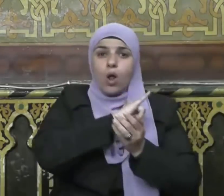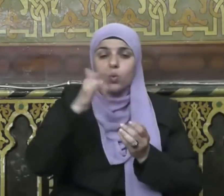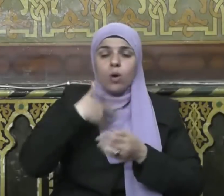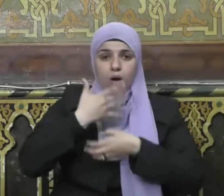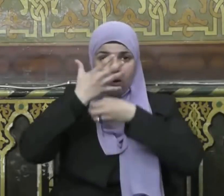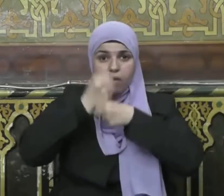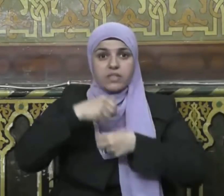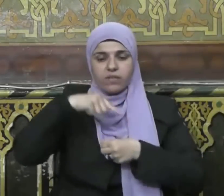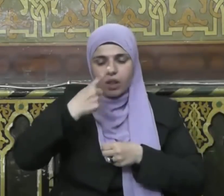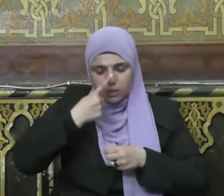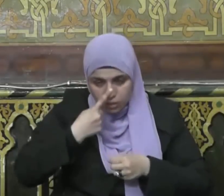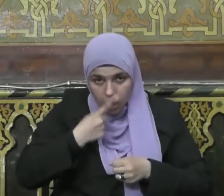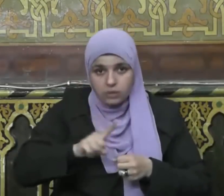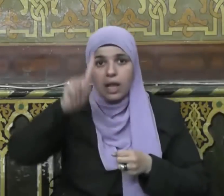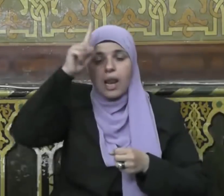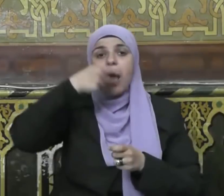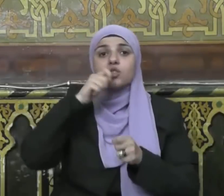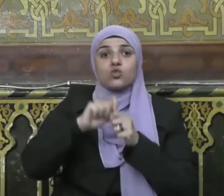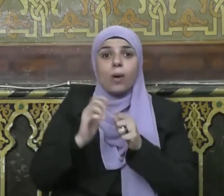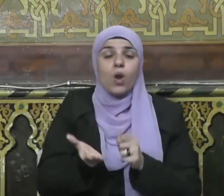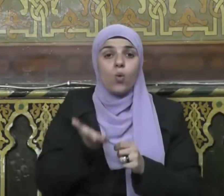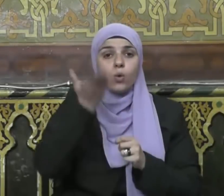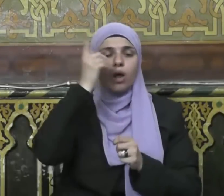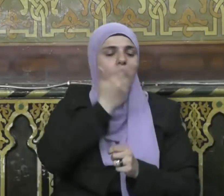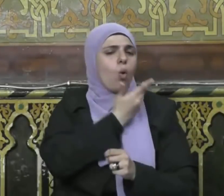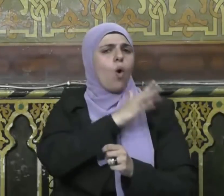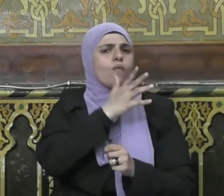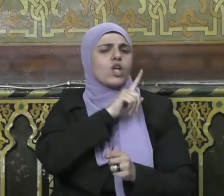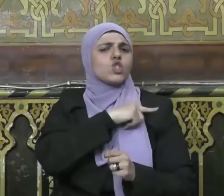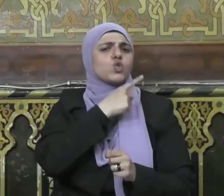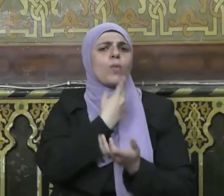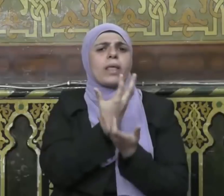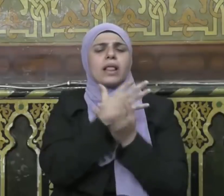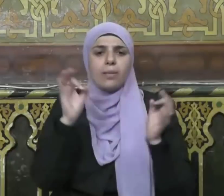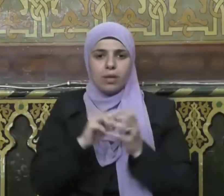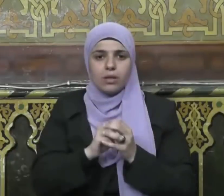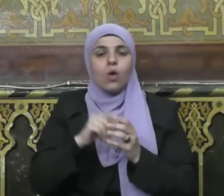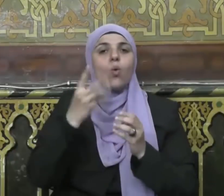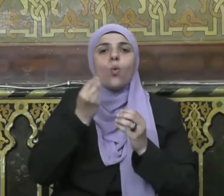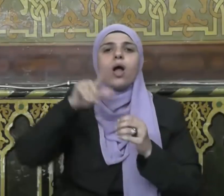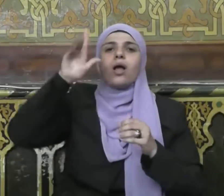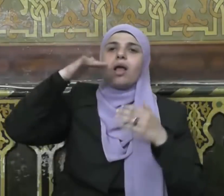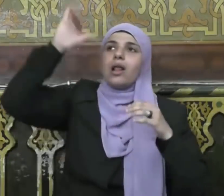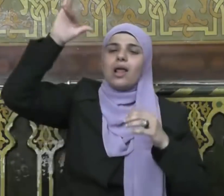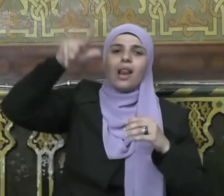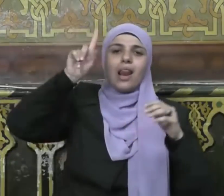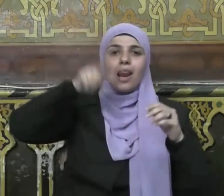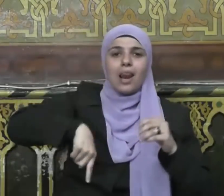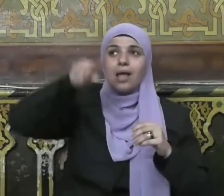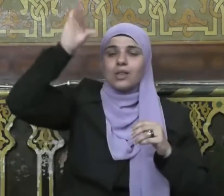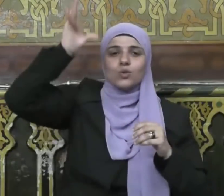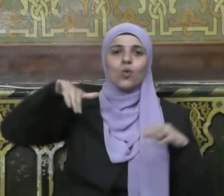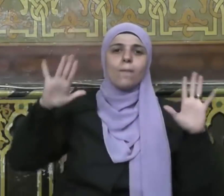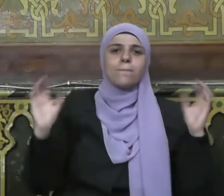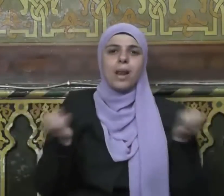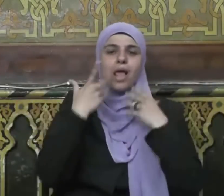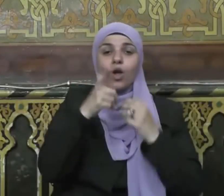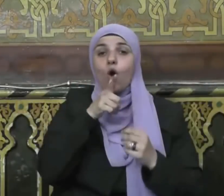قال من شهد منكم اليوم جنازة قال أبو بكر أنا قال من أطعم اليوم